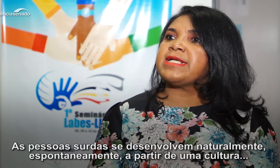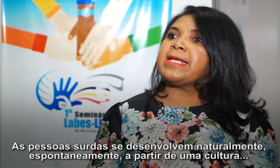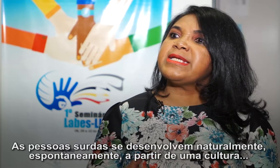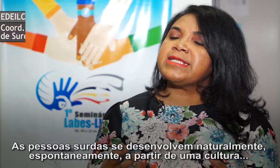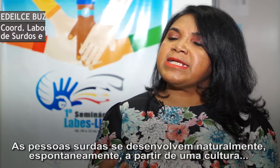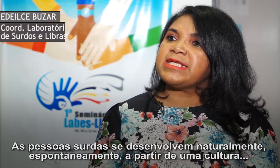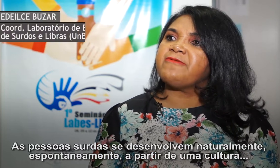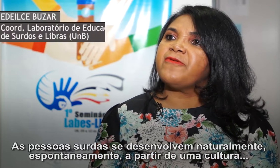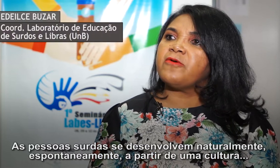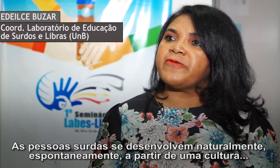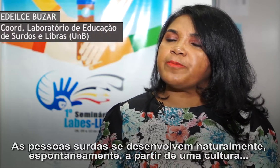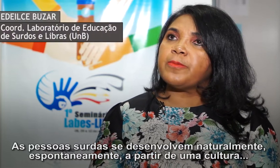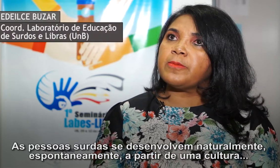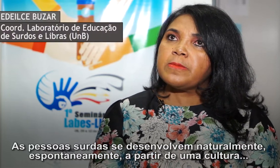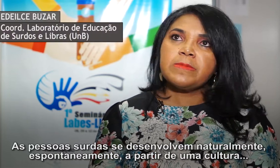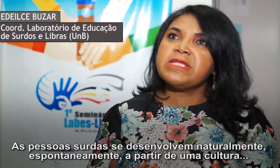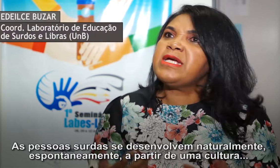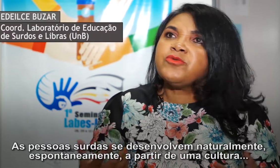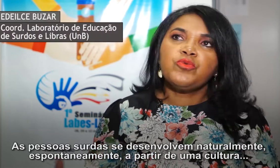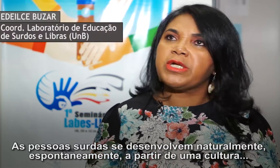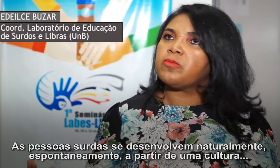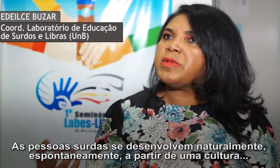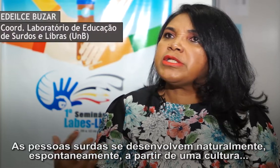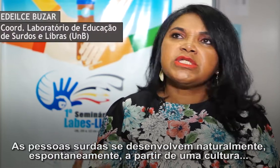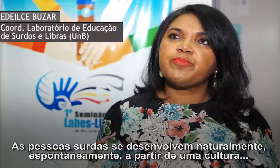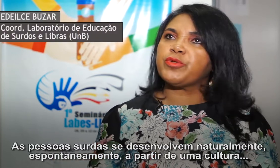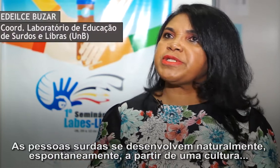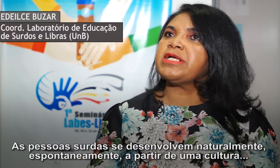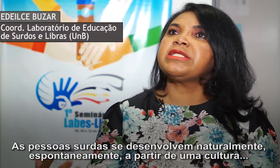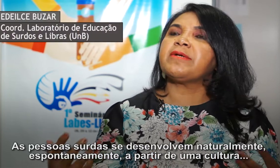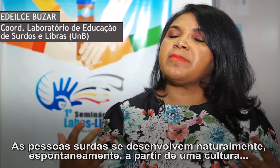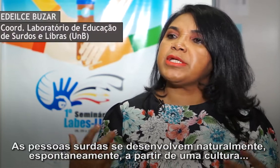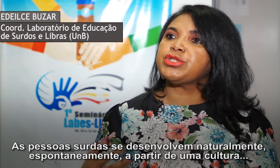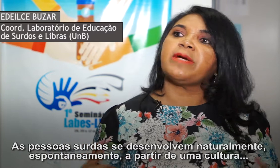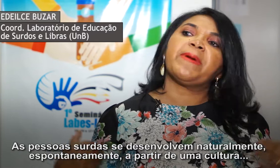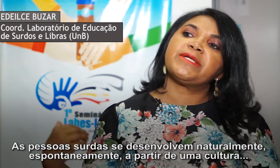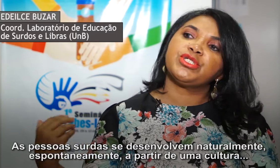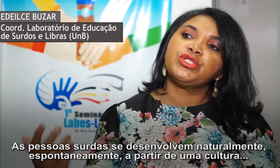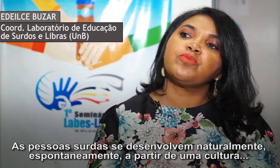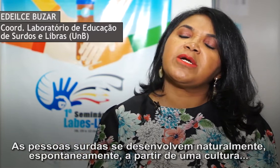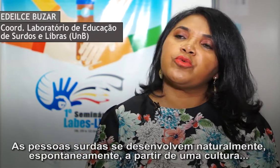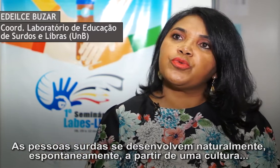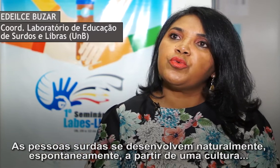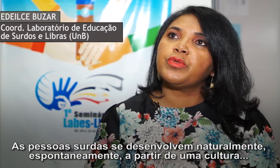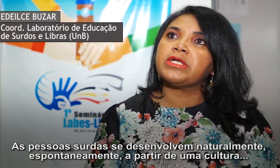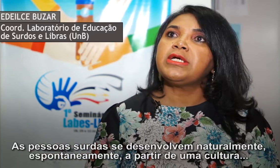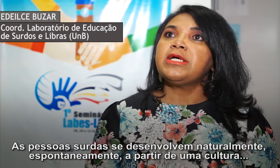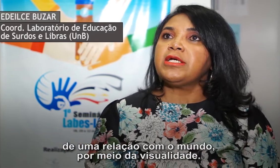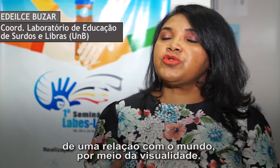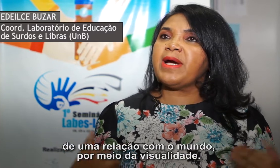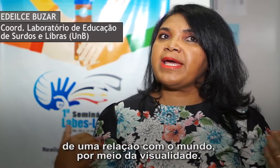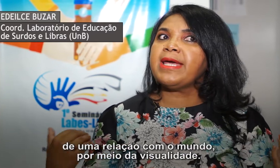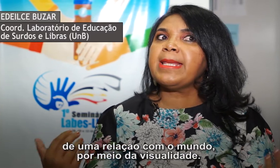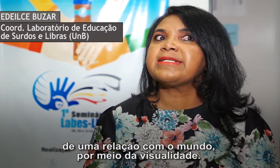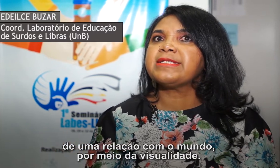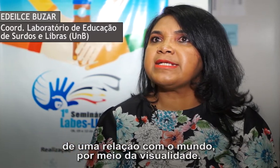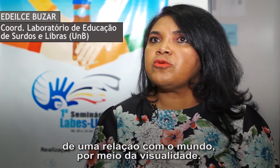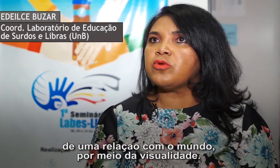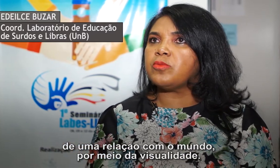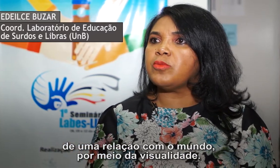elas se desenvolvem naturalmente, espontaneamente, a partir de uma cultura, de uma relação com